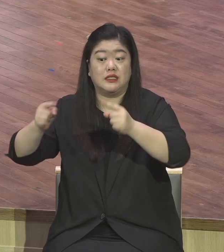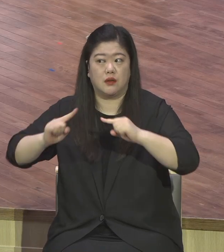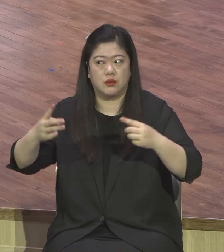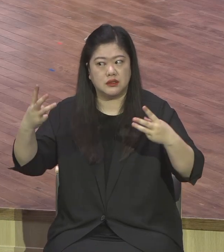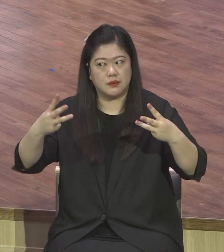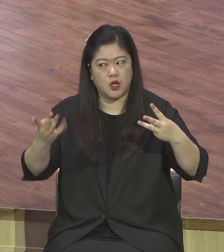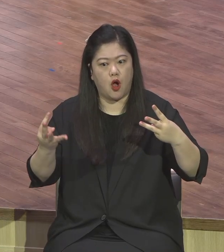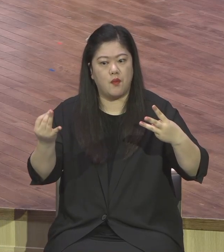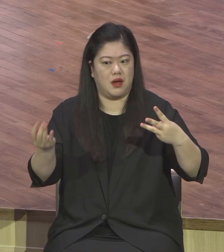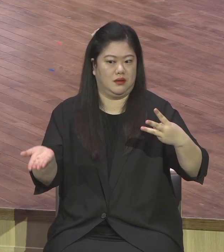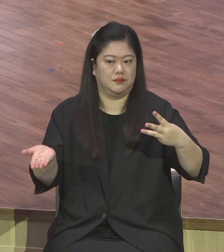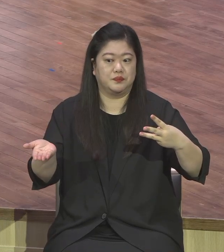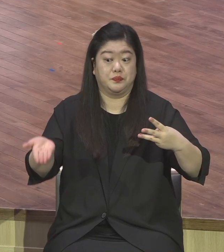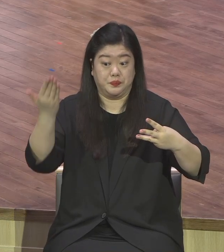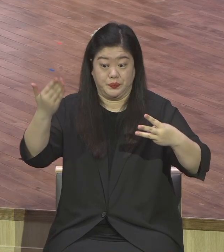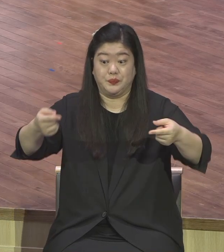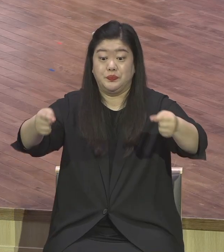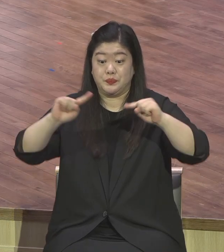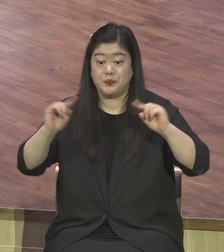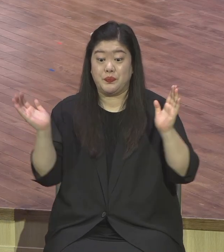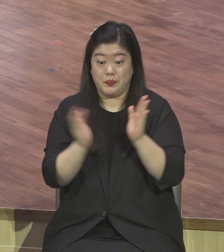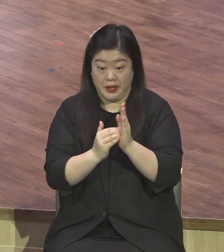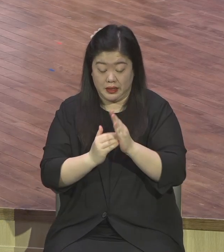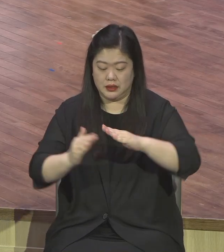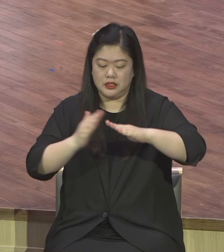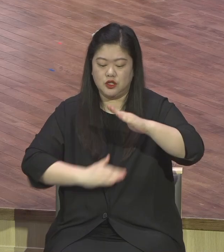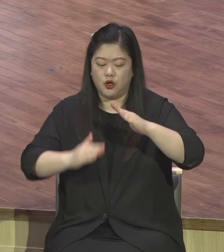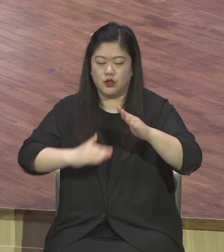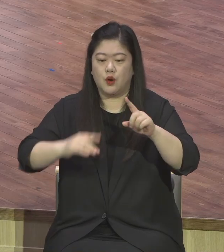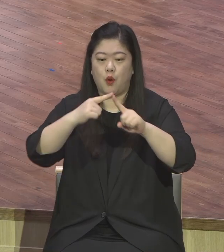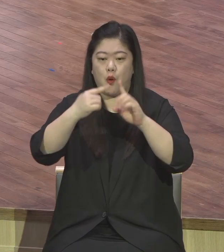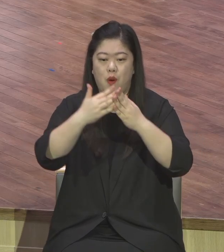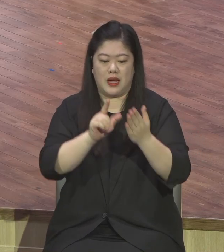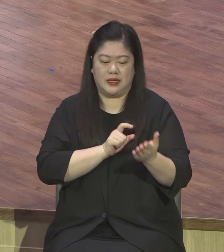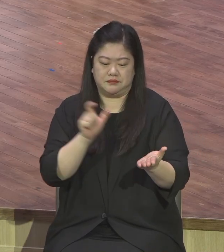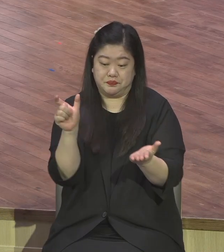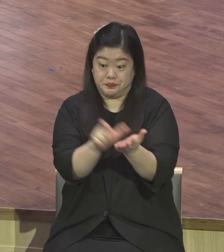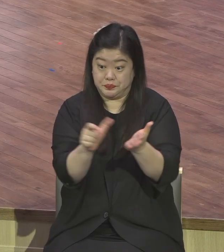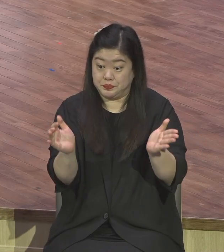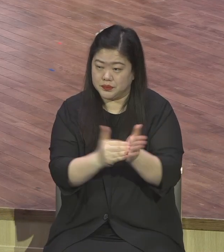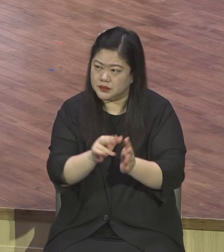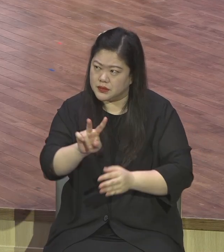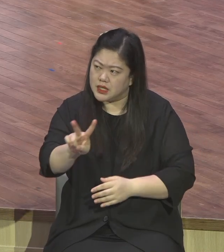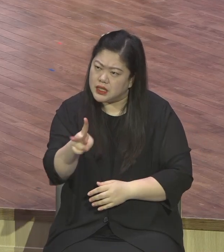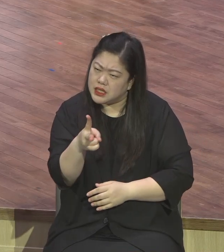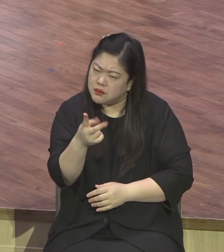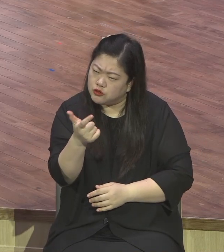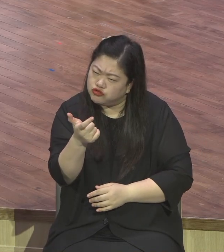246명입니다. 교회 등록을 했는데 온라인으로 예배드렸던 분들